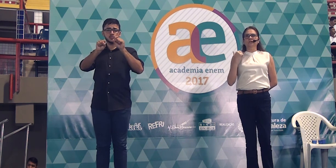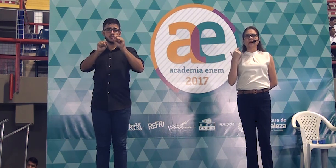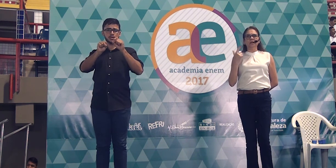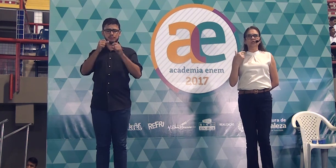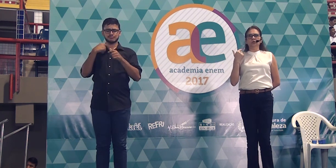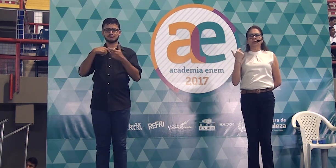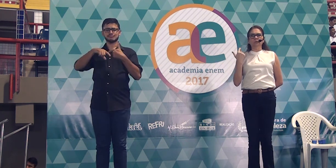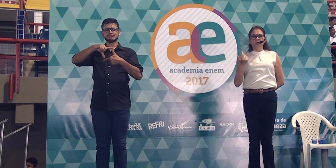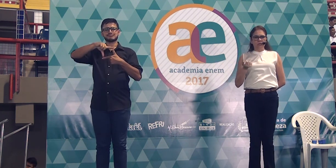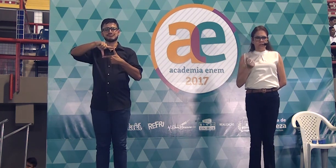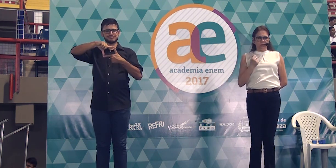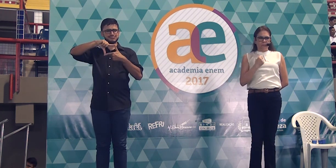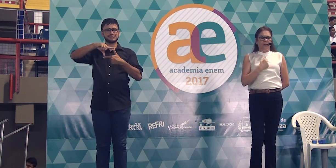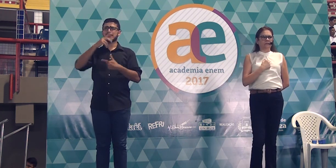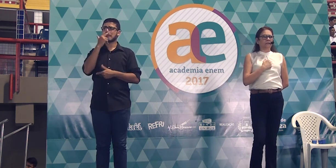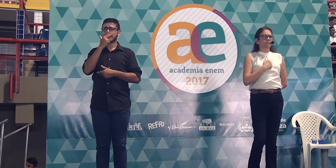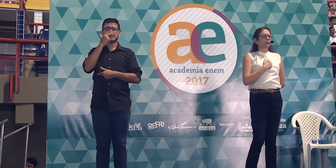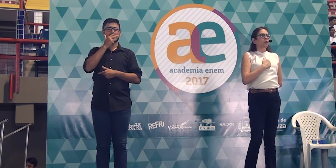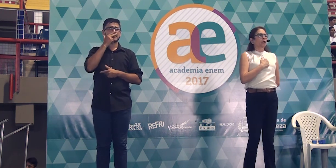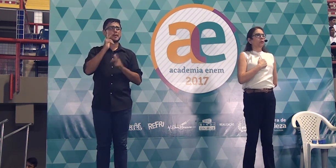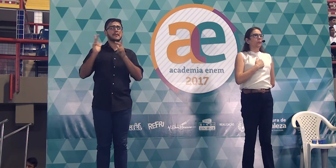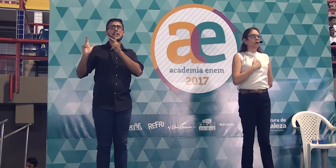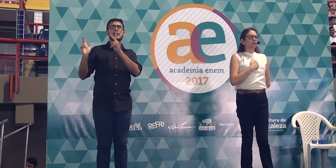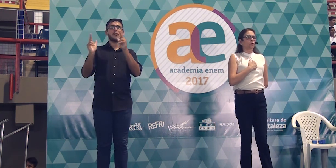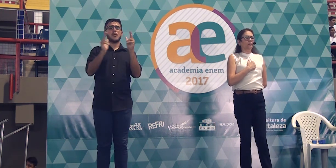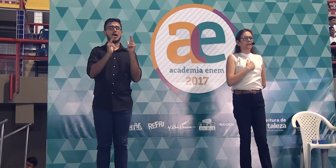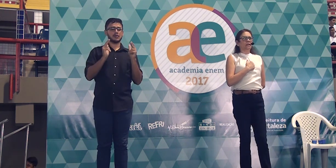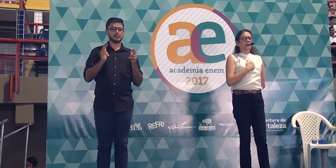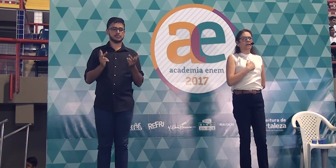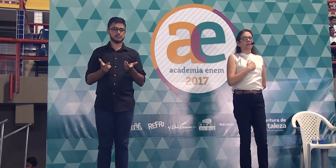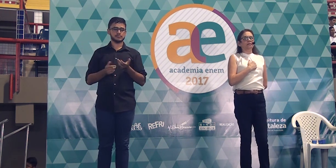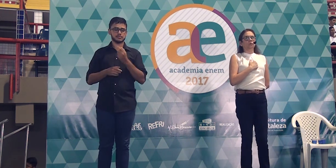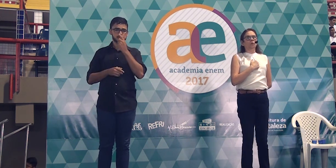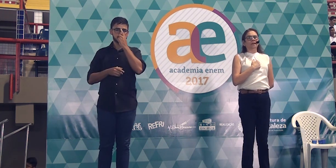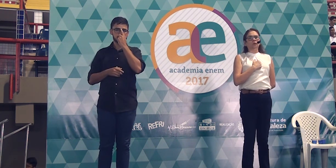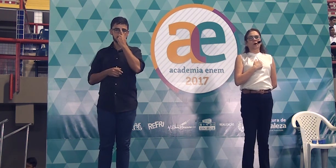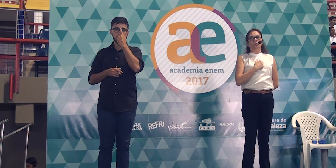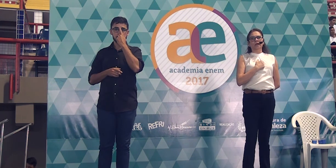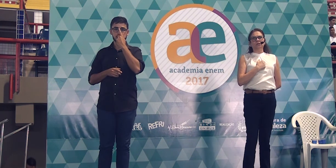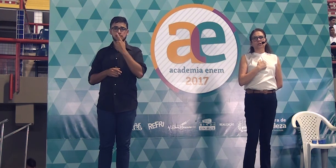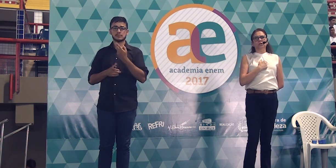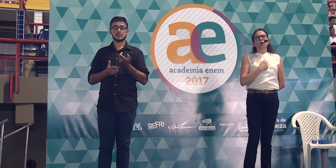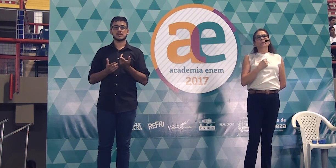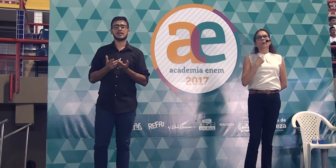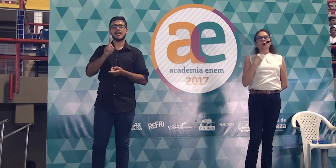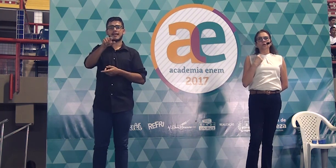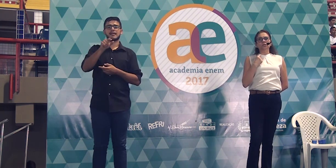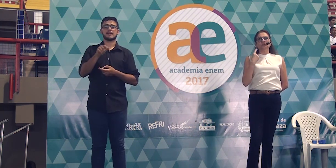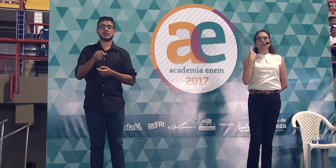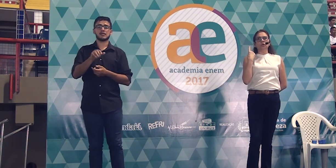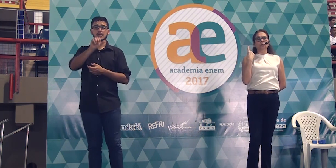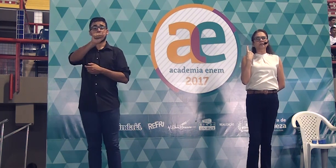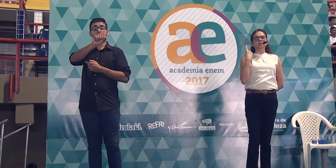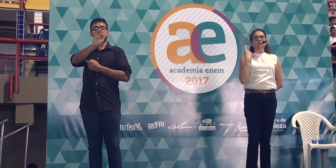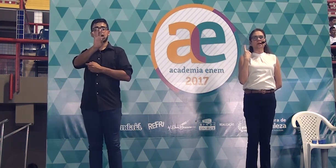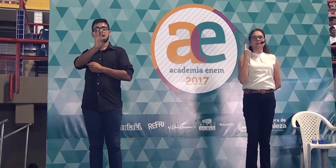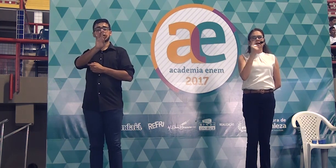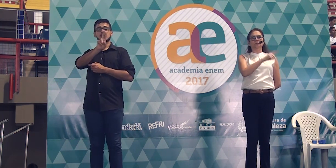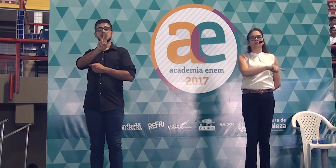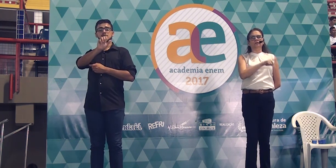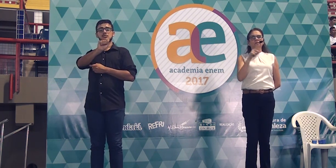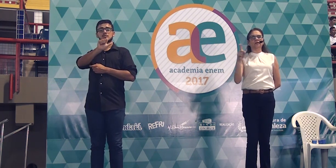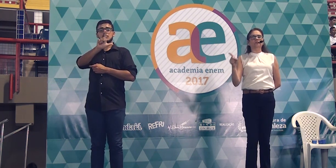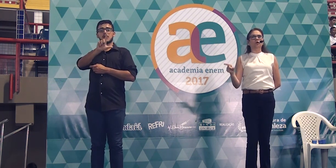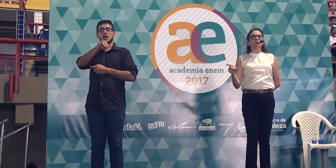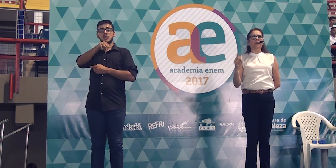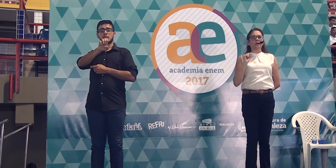Diferente do que muita gente pensa. Eu posso começar uma redação com atualmente? Pode, só numa situação,